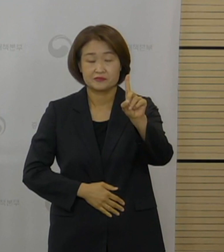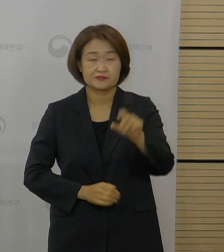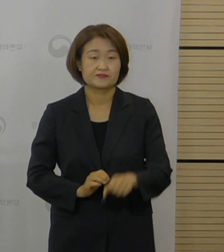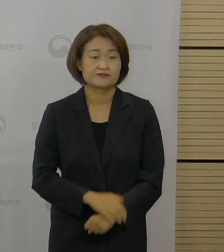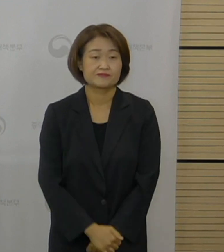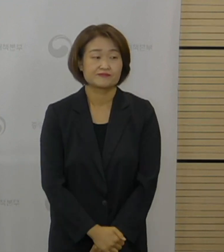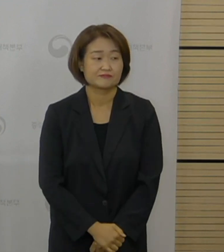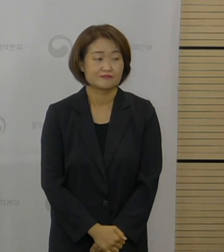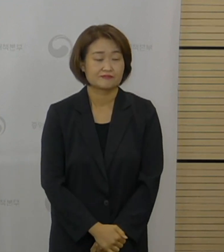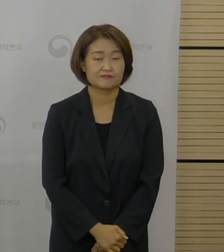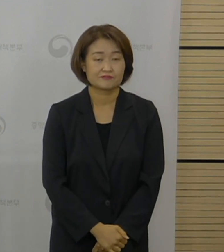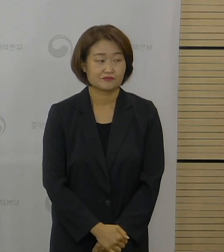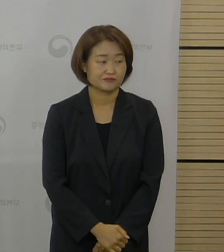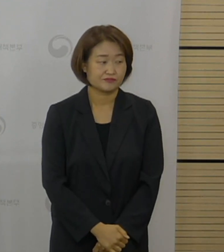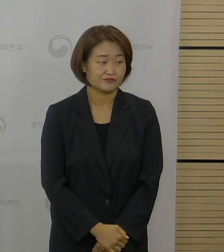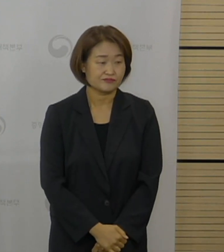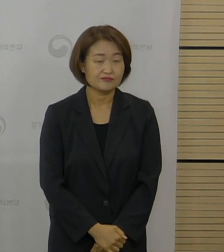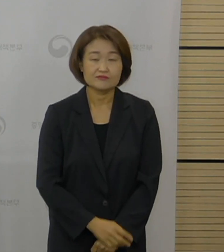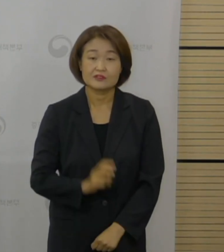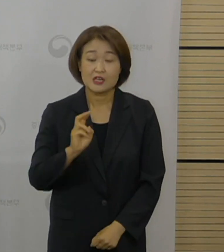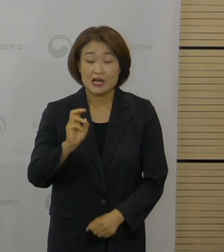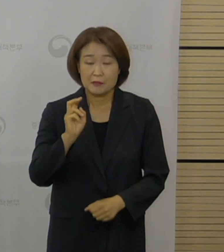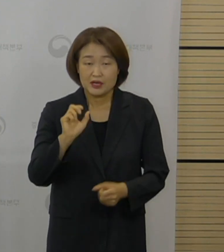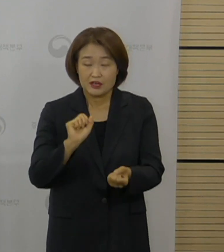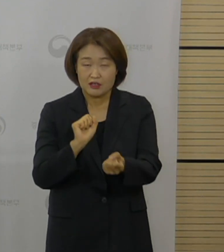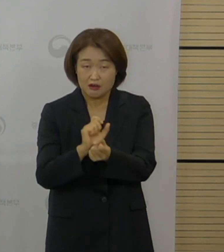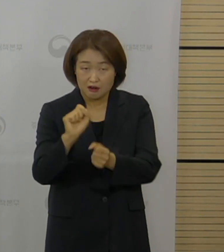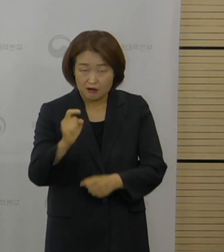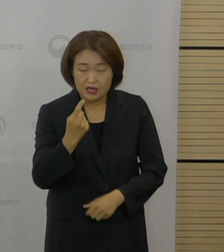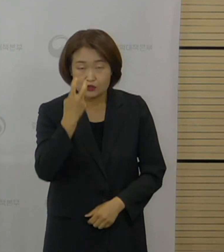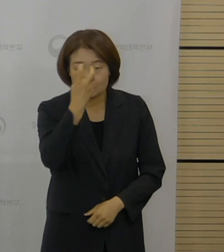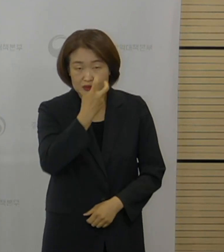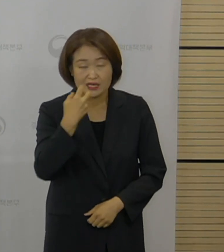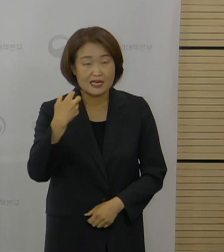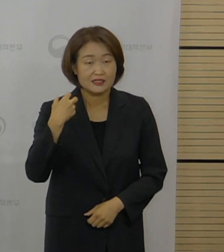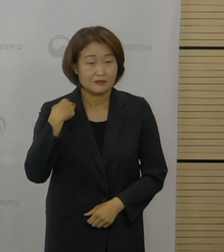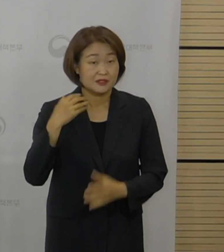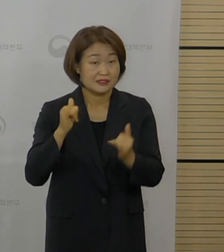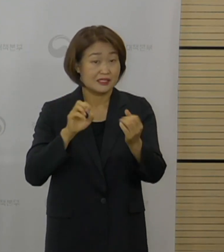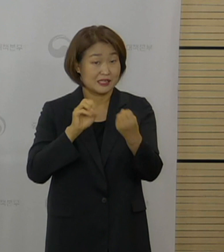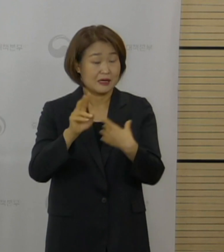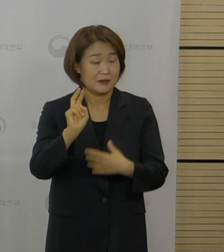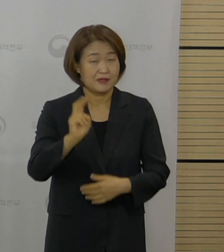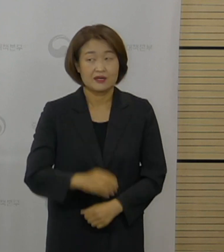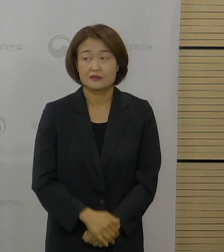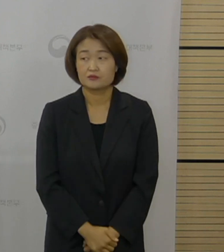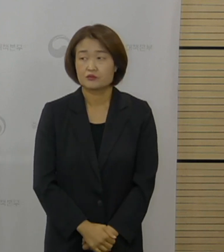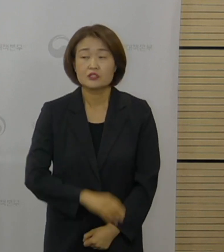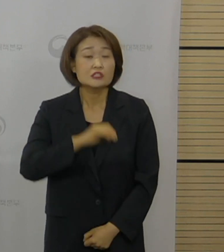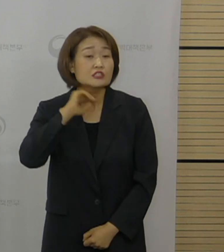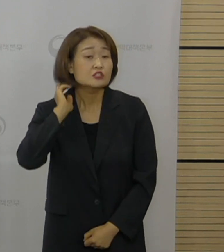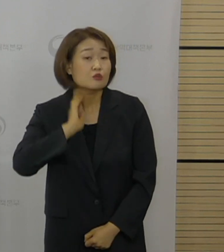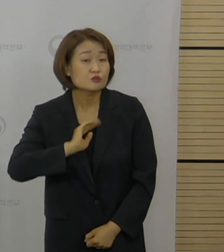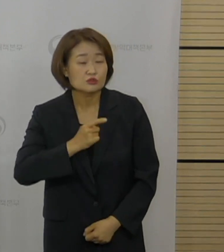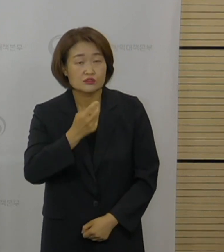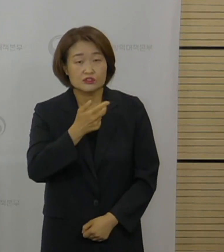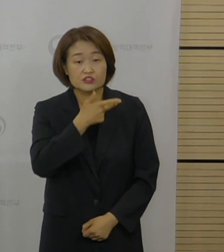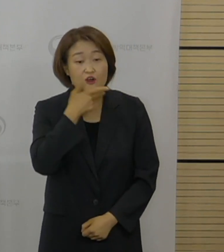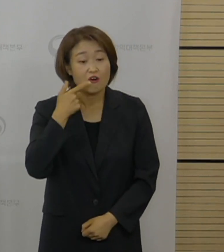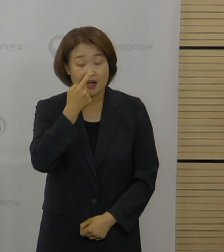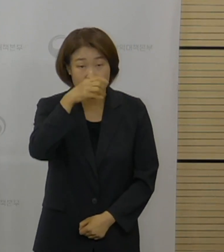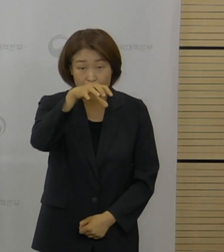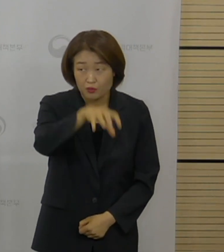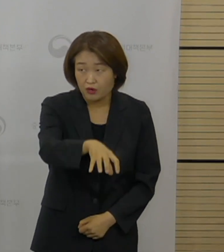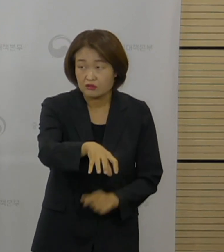현장에서 역학조사팀장이 부탁드리겠습니다. KBS 우한솔 기자님 혹시 의정부 어학원 집단 감염과